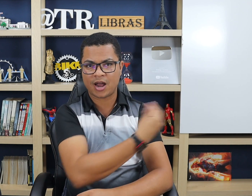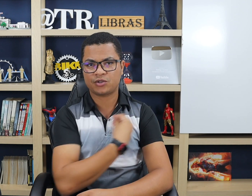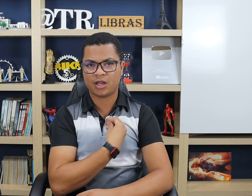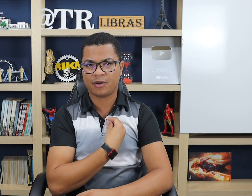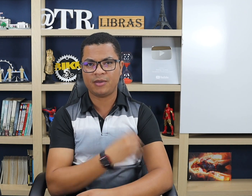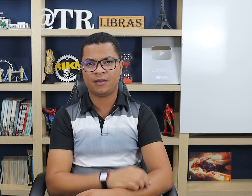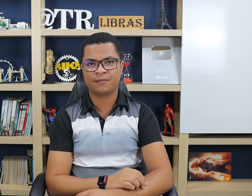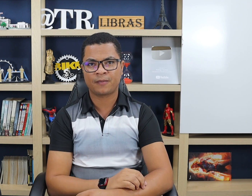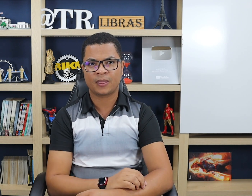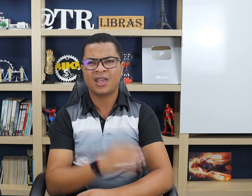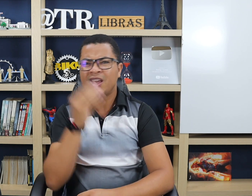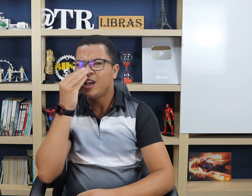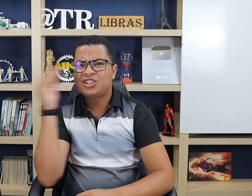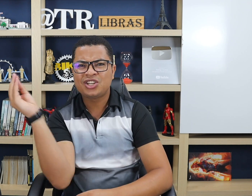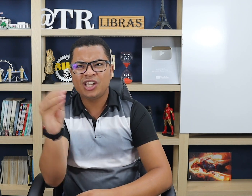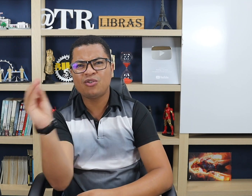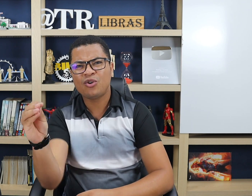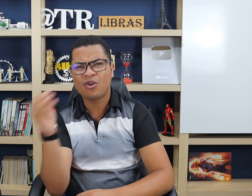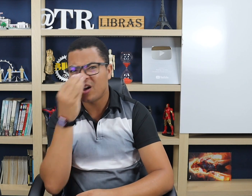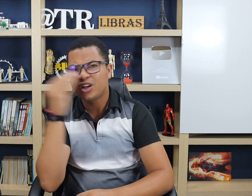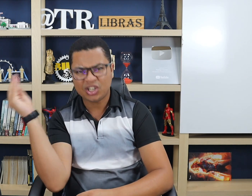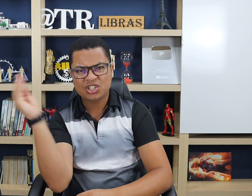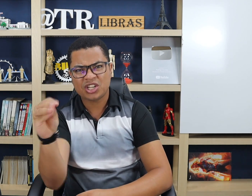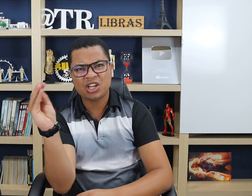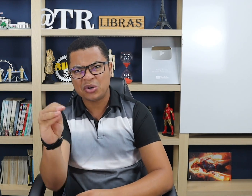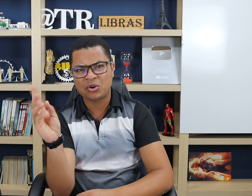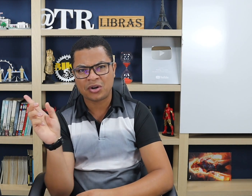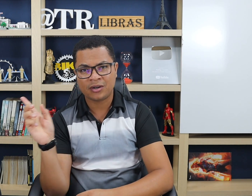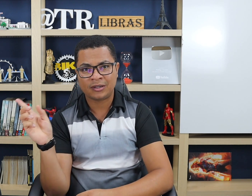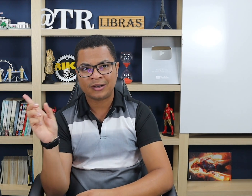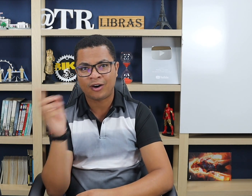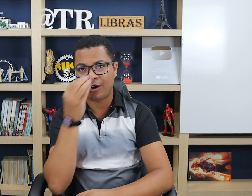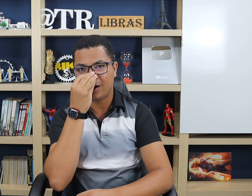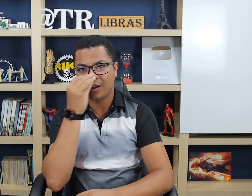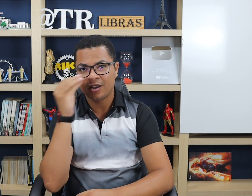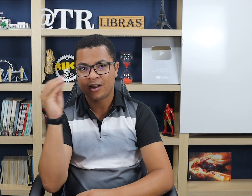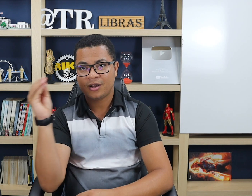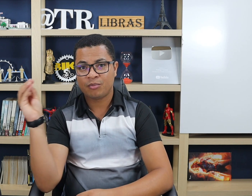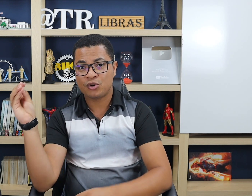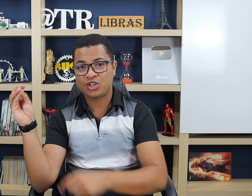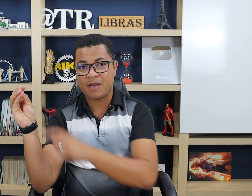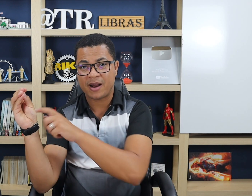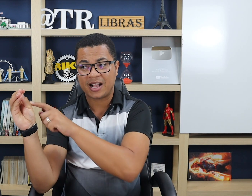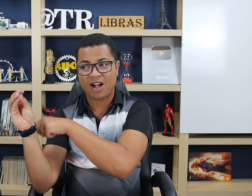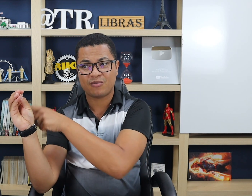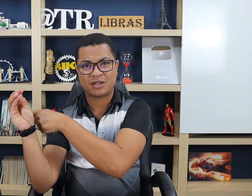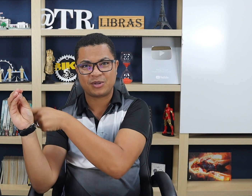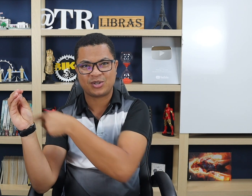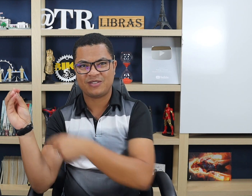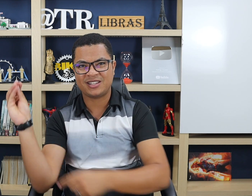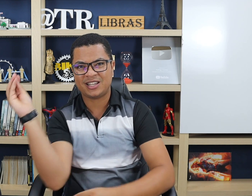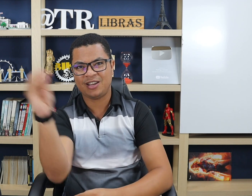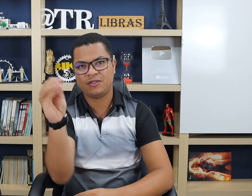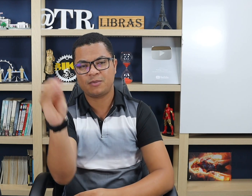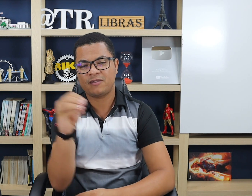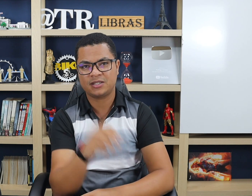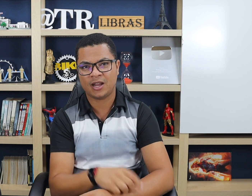lá e joguei pra mim. Te ignorou? Te ignorou? Ó, puxei pra cá, como se a pessoa estivesse aqui e fiz pra você.